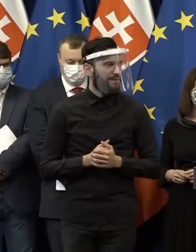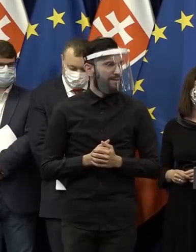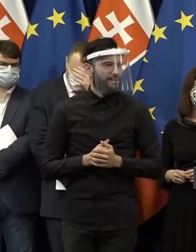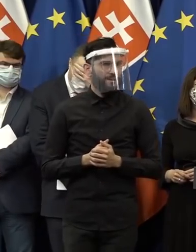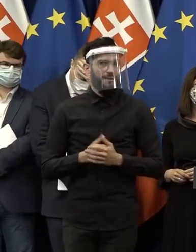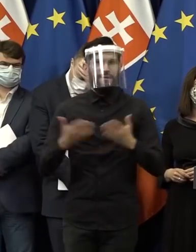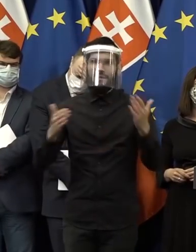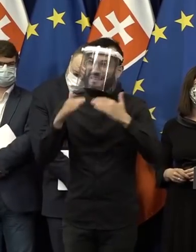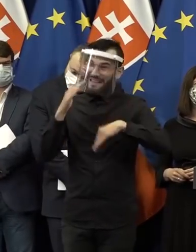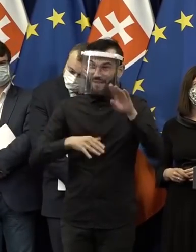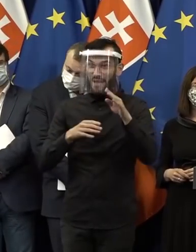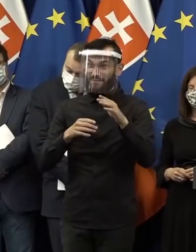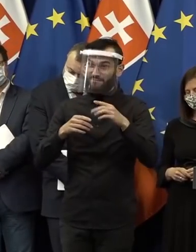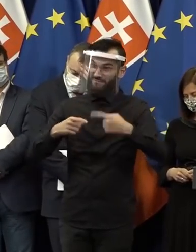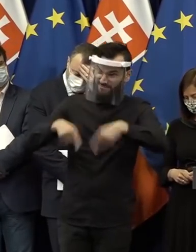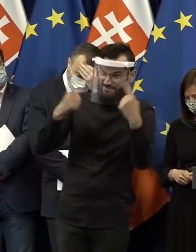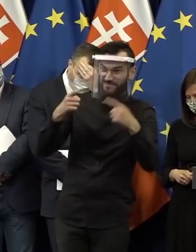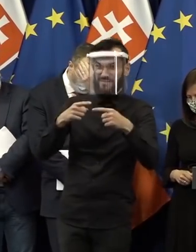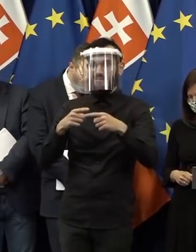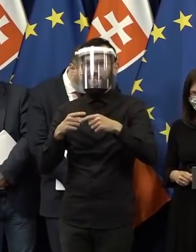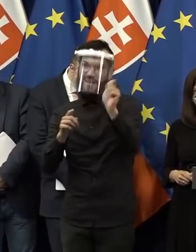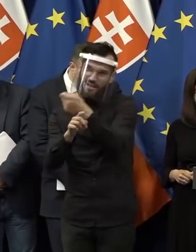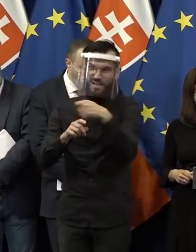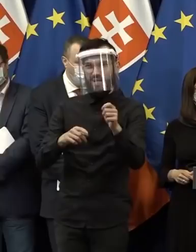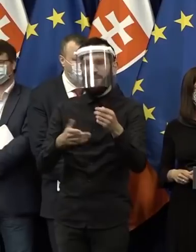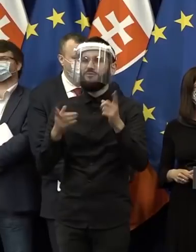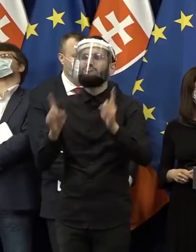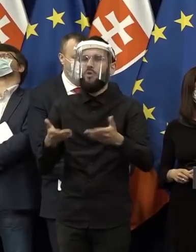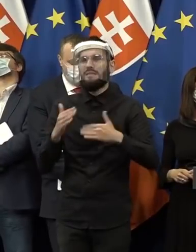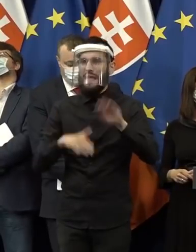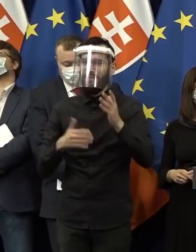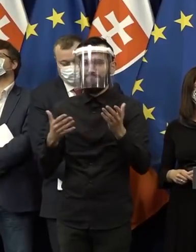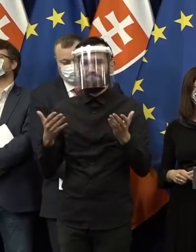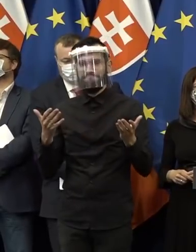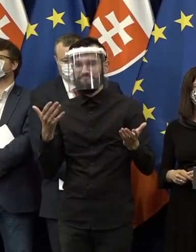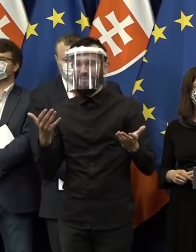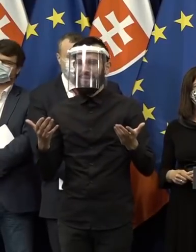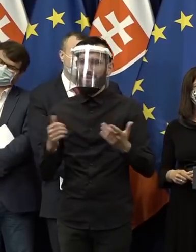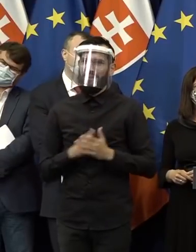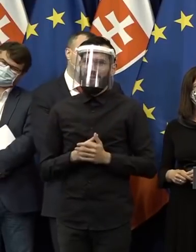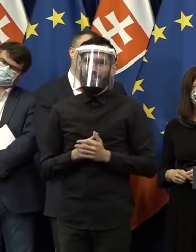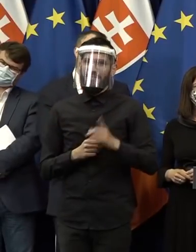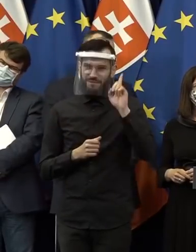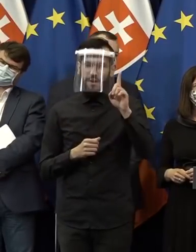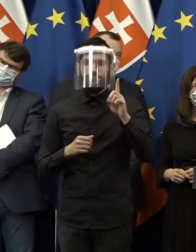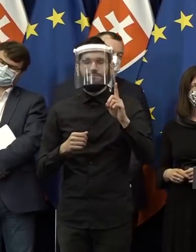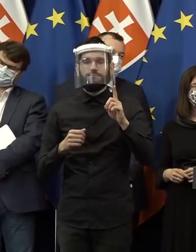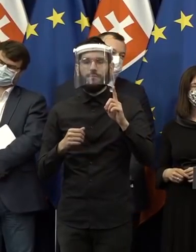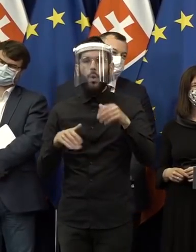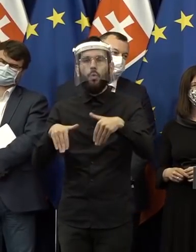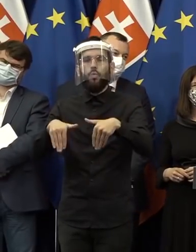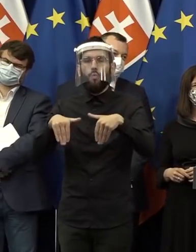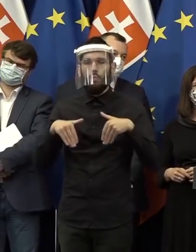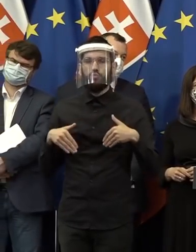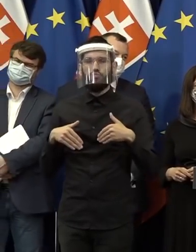Na čom sme sa najviac pobili? No, pozrite, na svete je dobrý kompromis, s ktorým